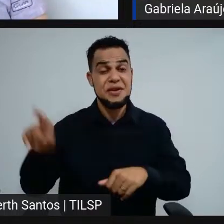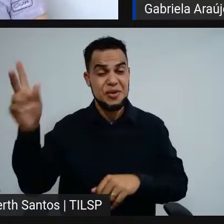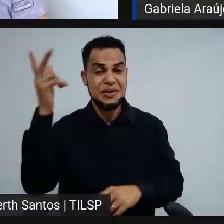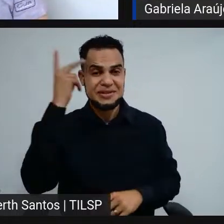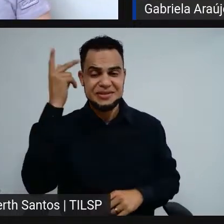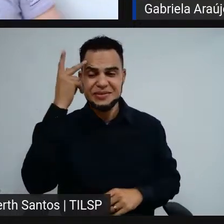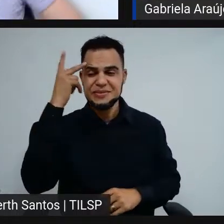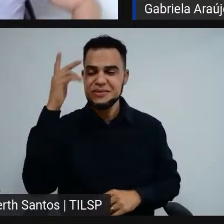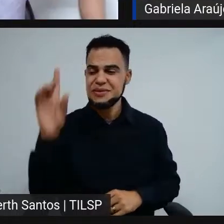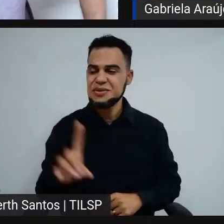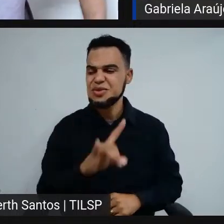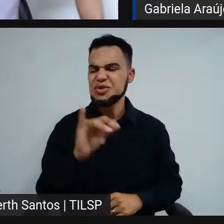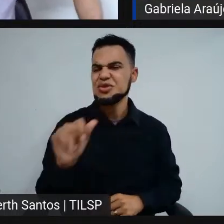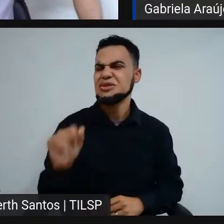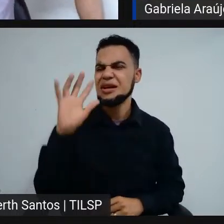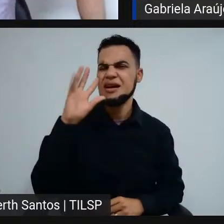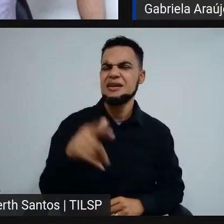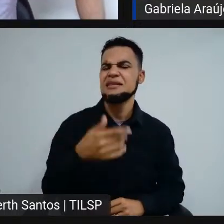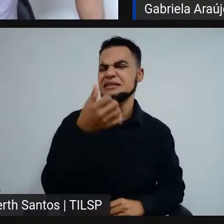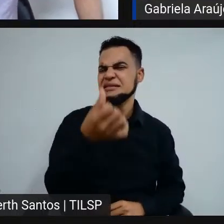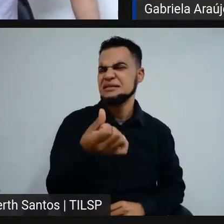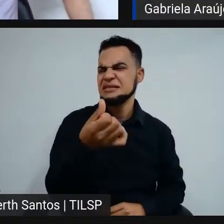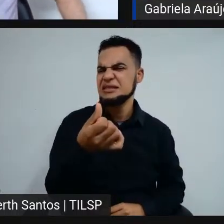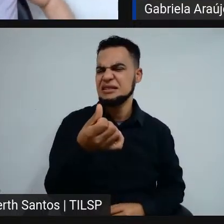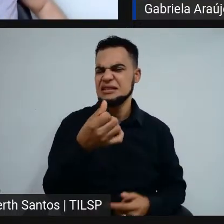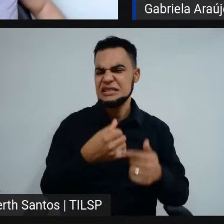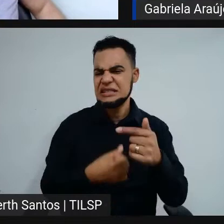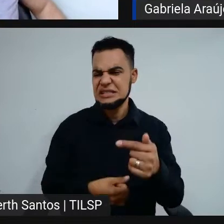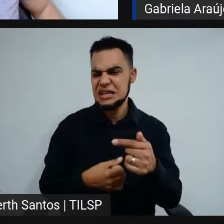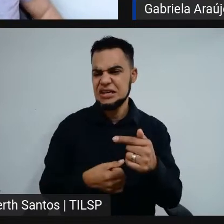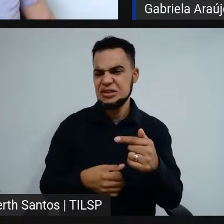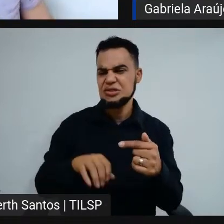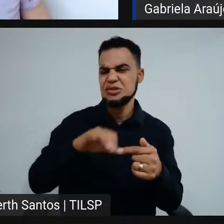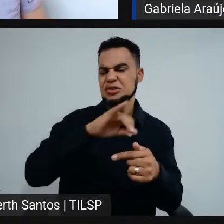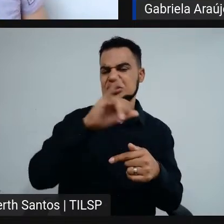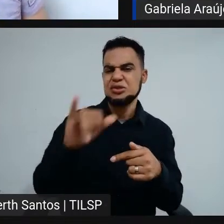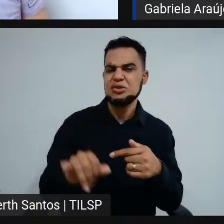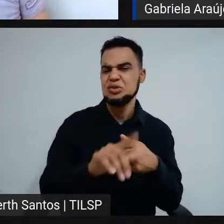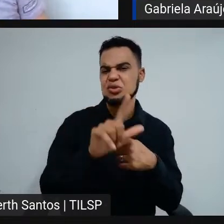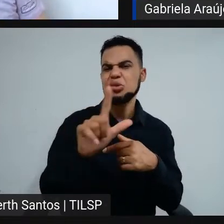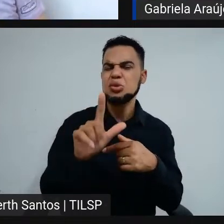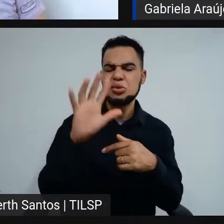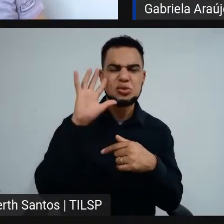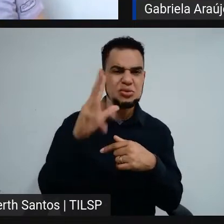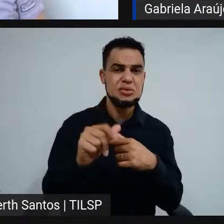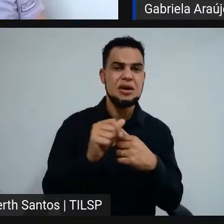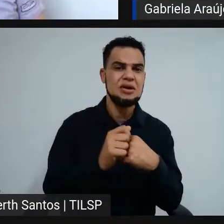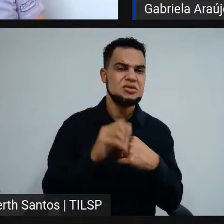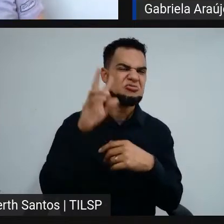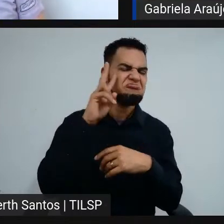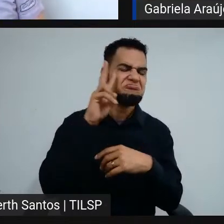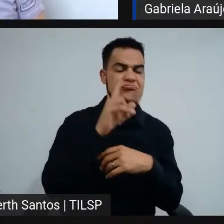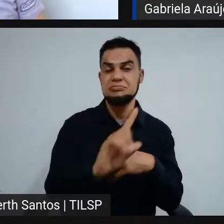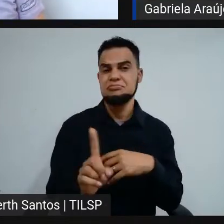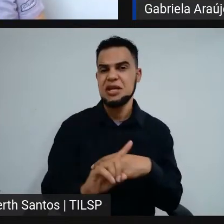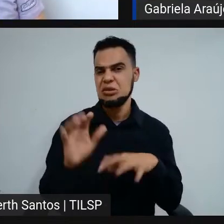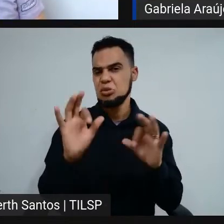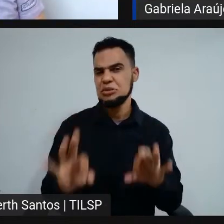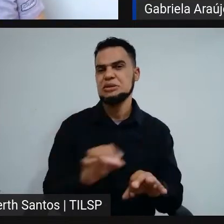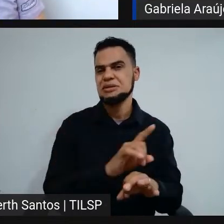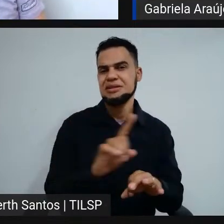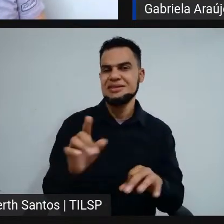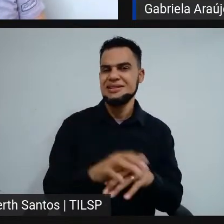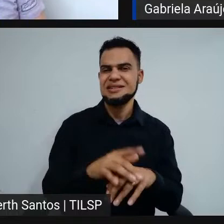dia, eu acho que foi seis e sete de julho, se não me engano, eu não lembro bem, não tenho certeza, minha